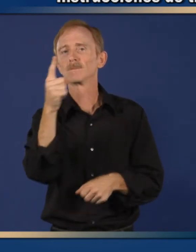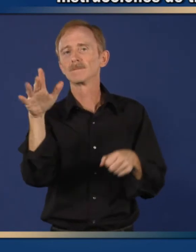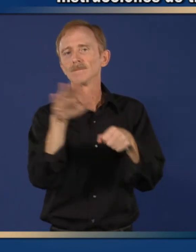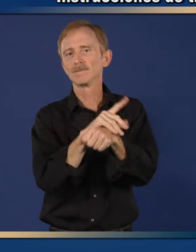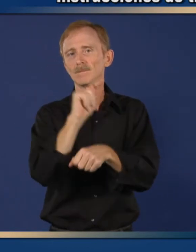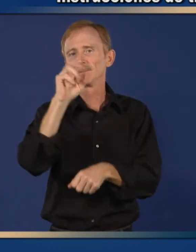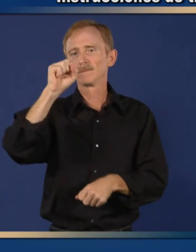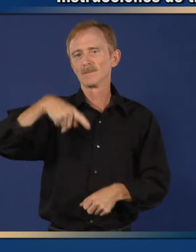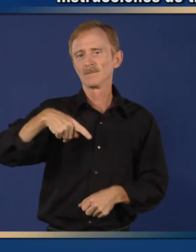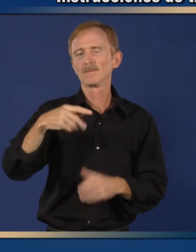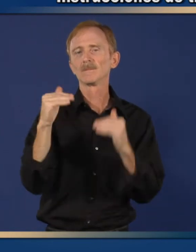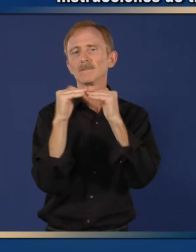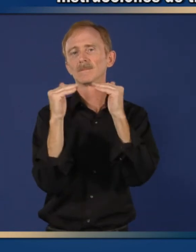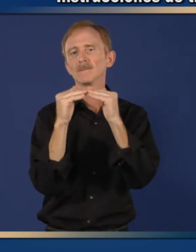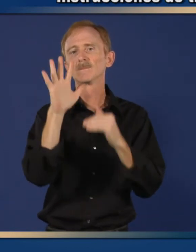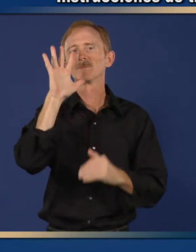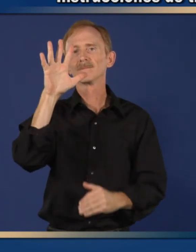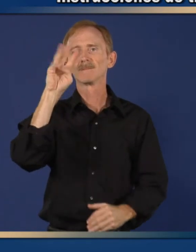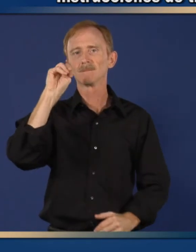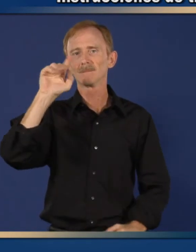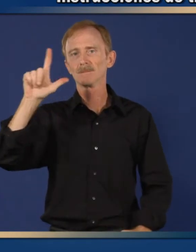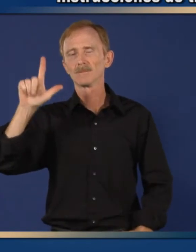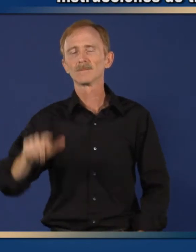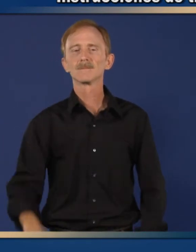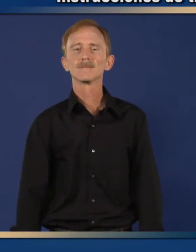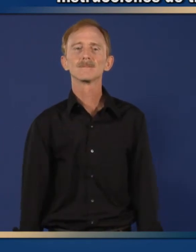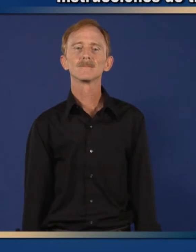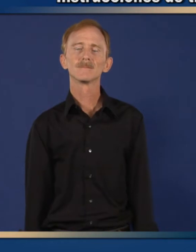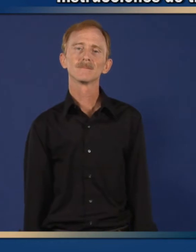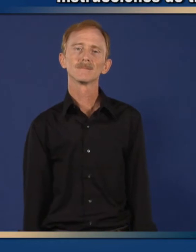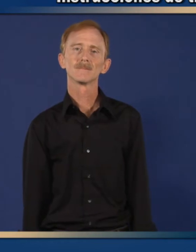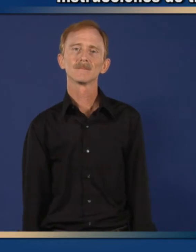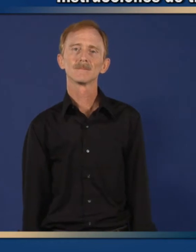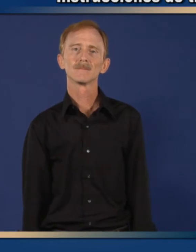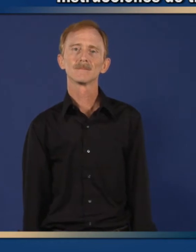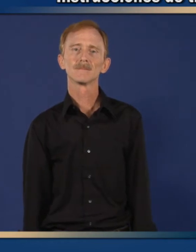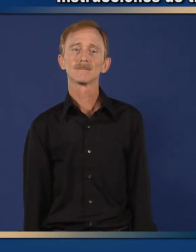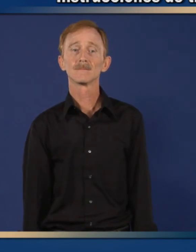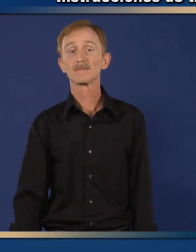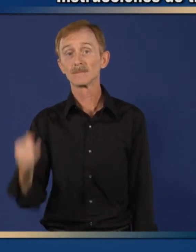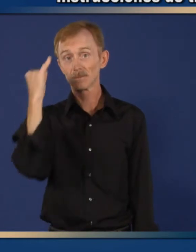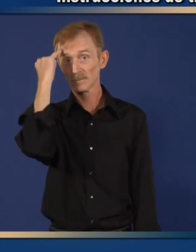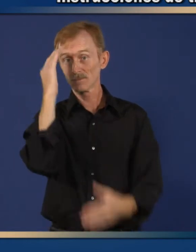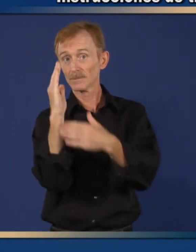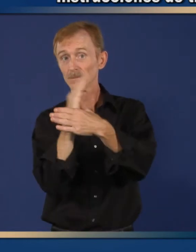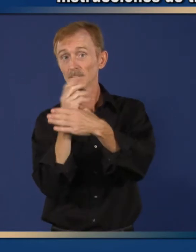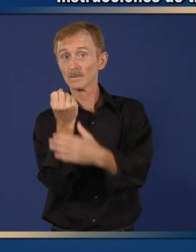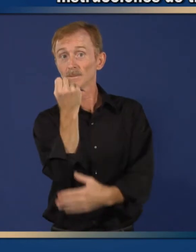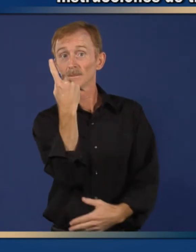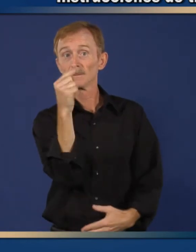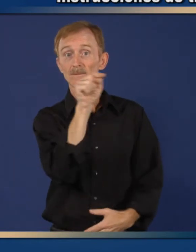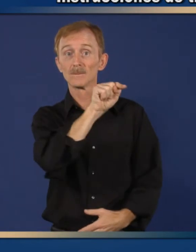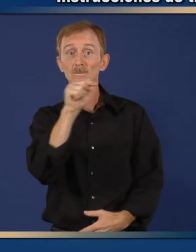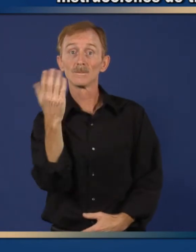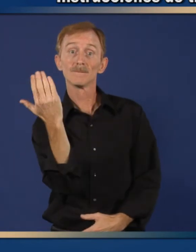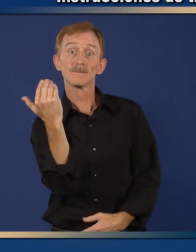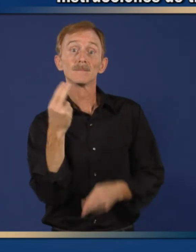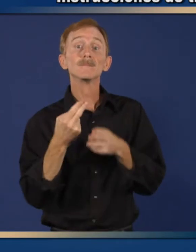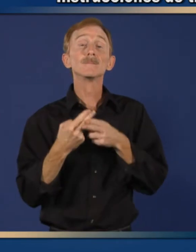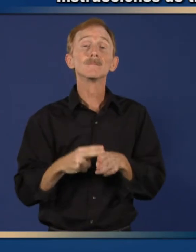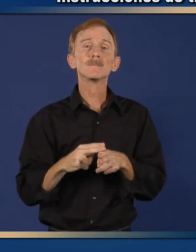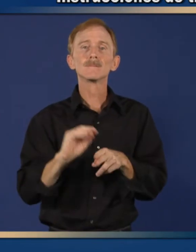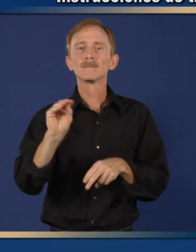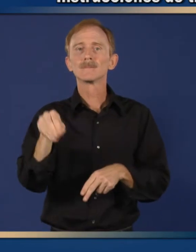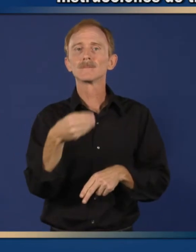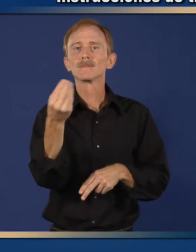se le da una cucharadita 5 mililitros de la mezcla de ciprofloxacin. Si el niño pesa de 11 a 15